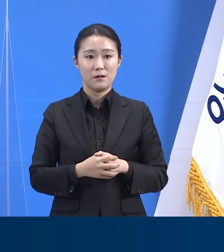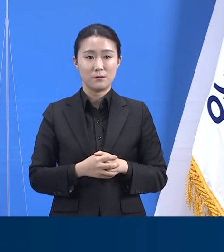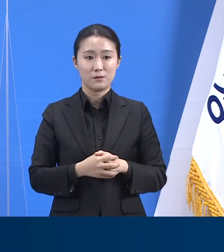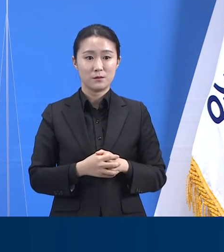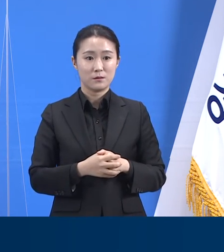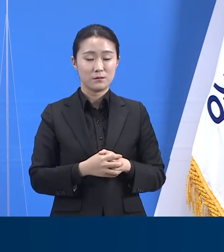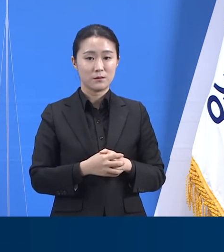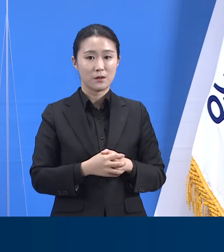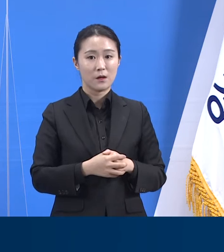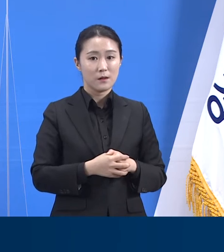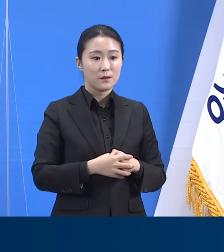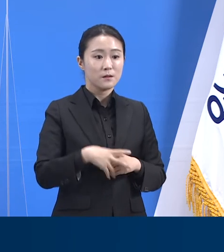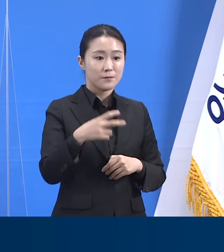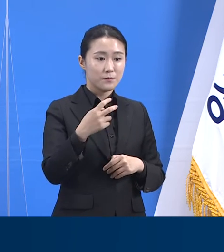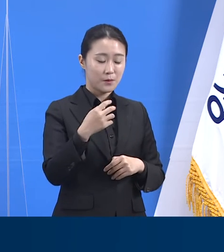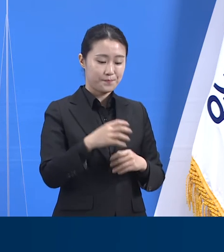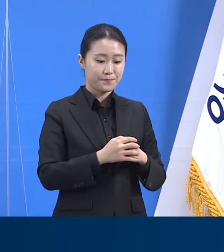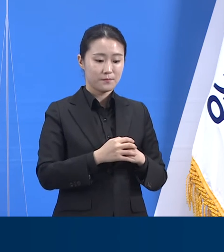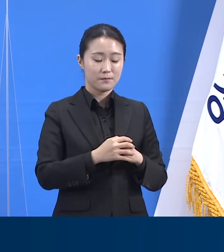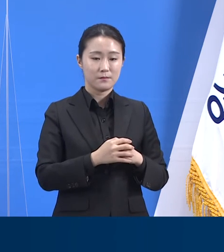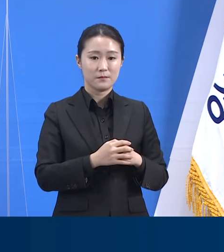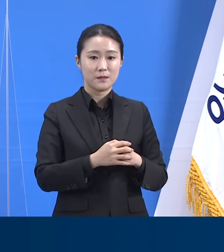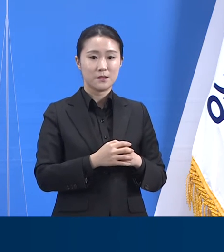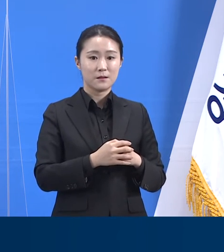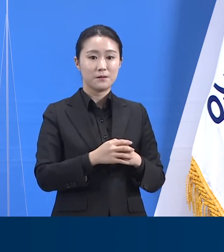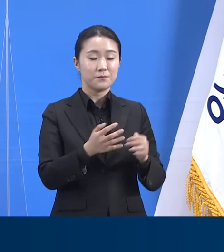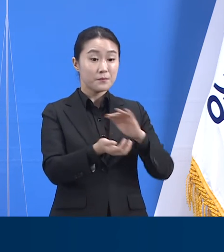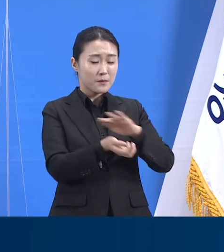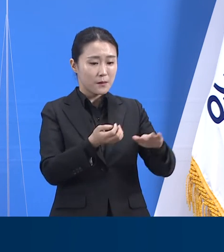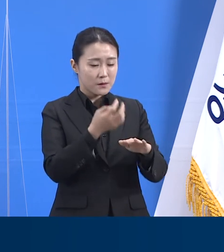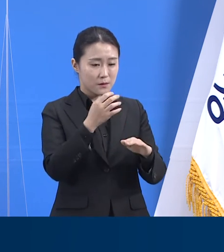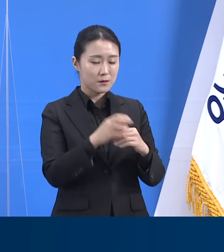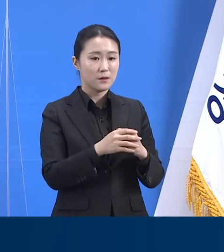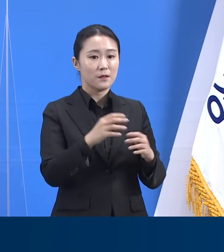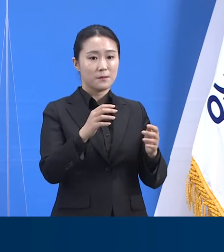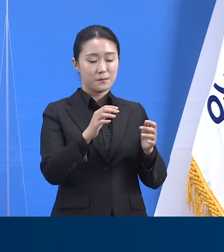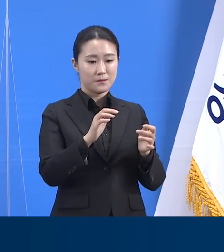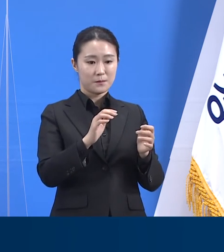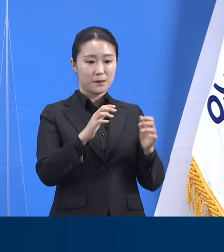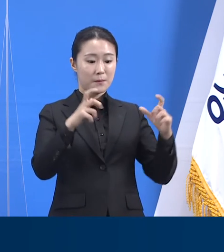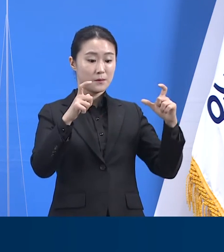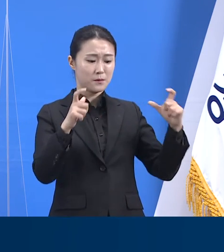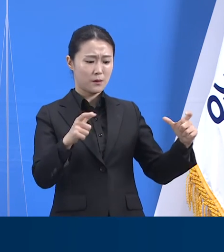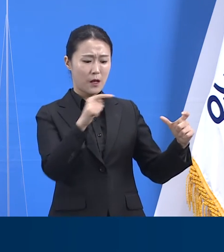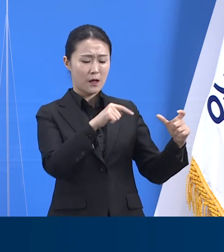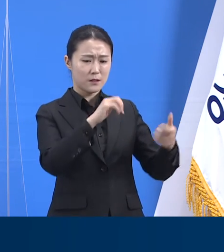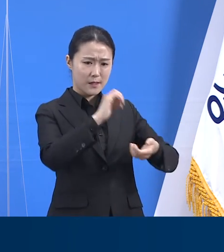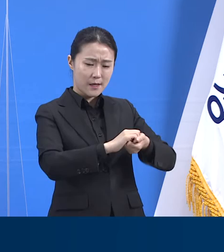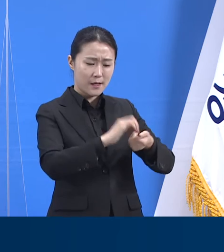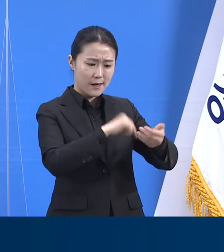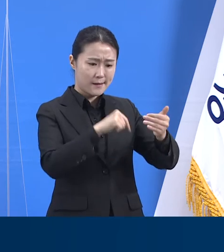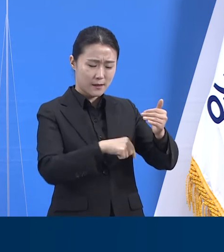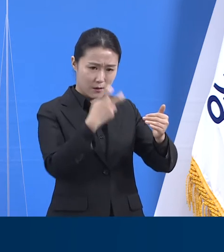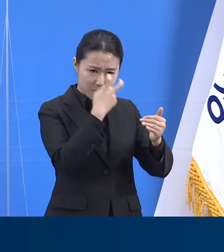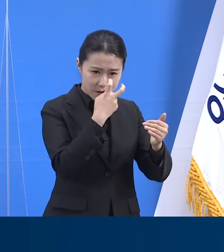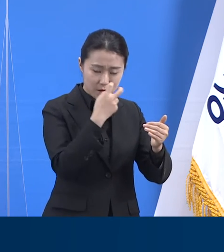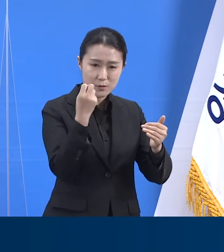약간의 차이가 있습니다. 이를 정확히 이해한다면 이런 소식을 접할 때 괜히 불안해하지 않아도 됩니다.